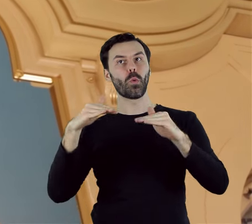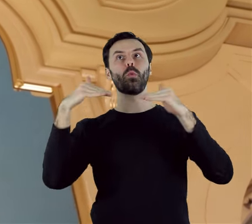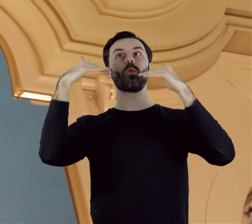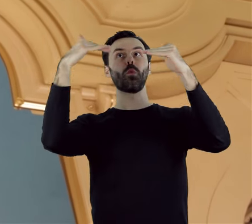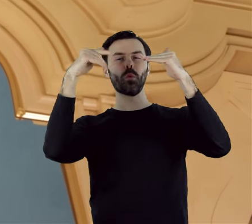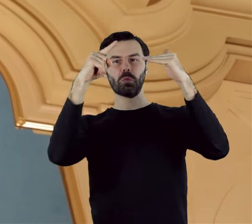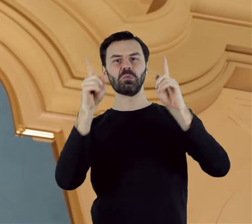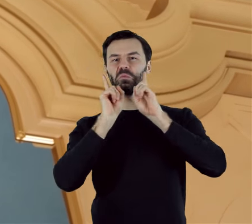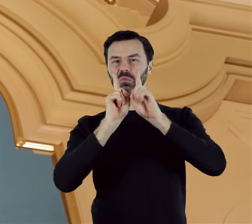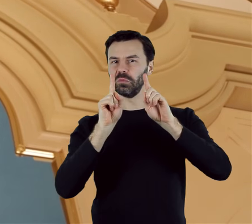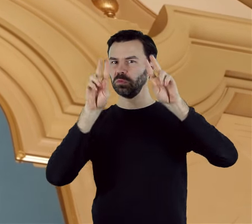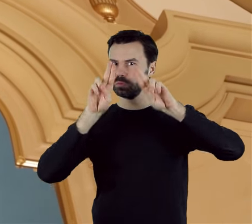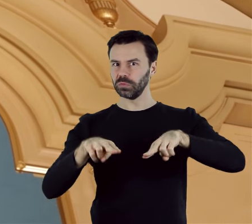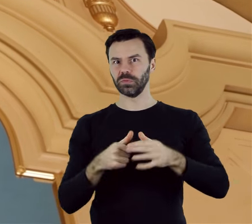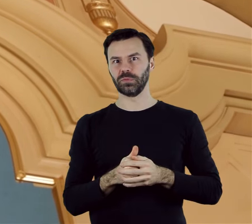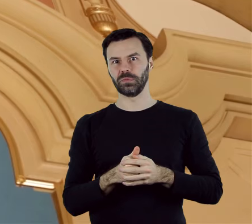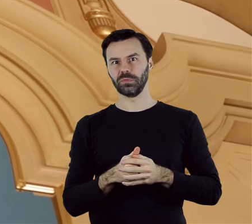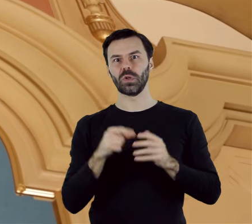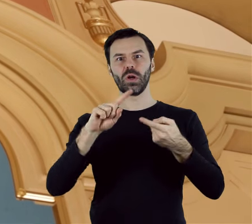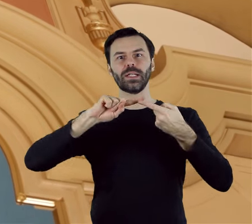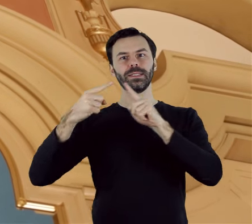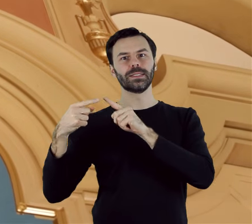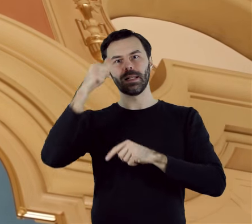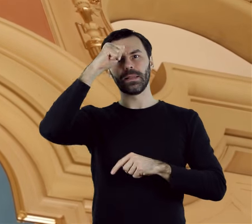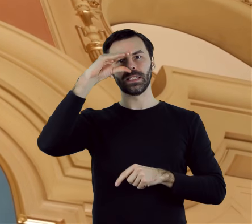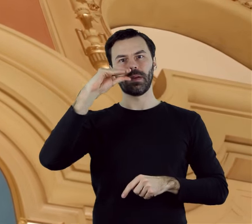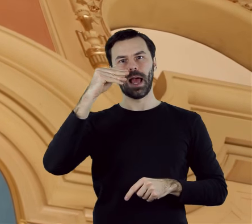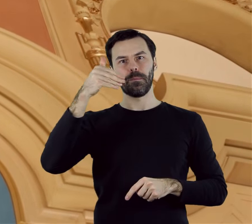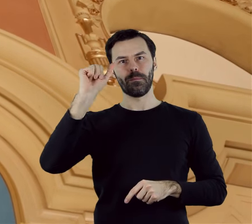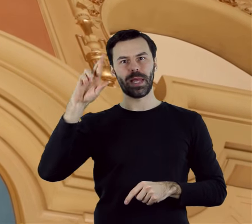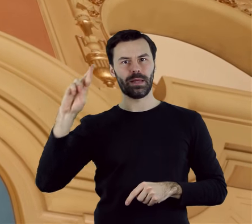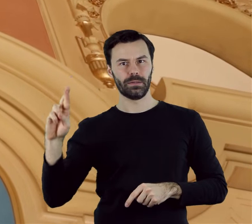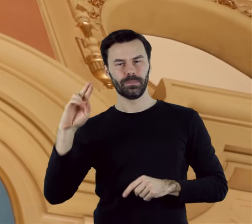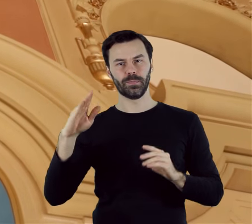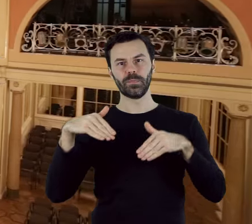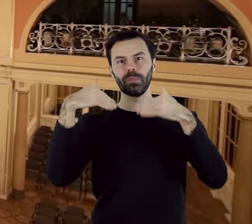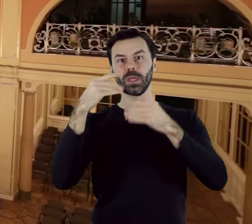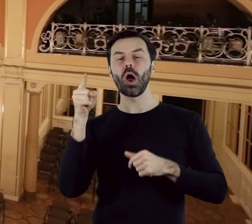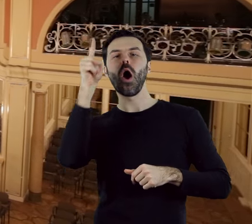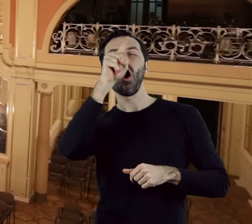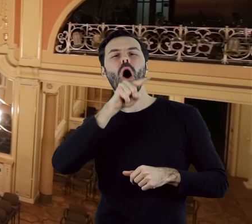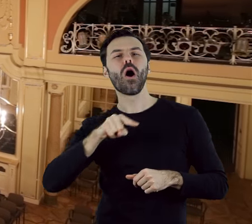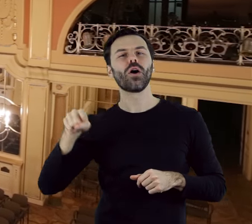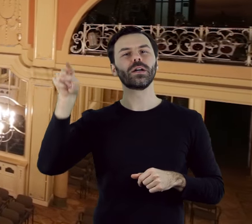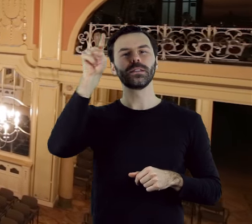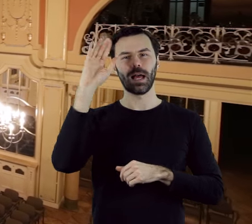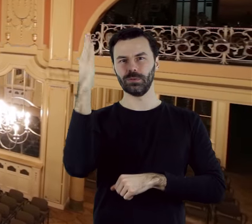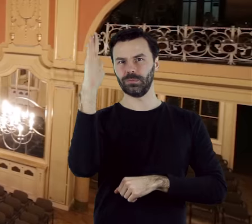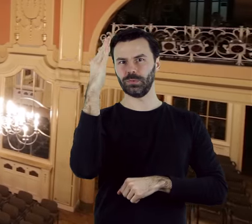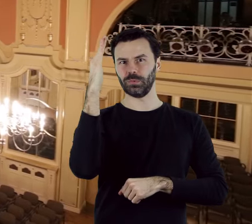stanie oryginalnym, utrzymana jest w stylu empire. Powyżej gzymsu, pomiędzy owalnymi oknami, ściany wypełnione